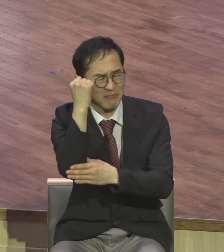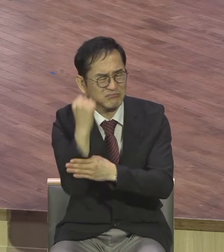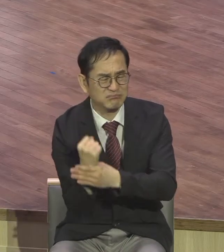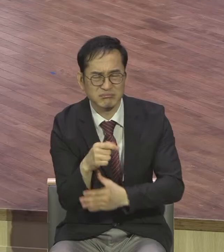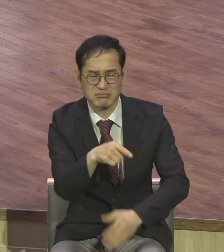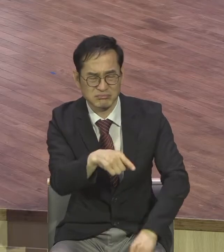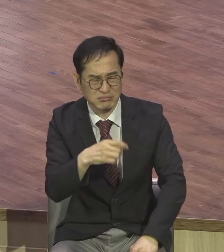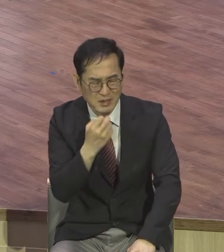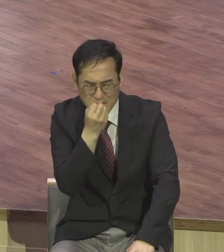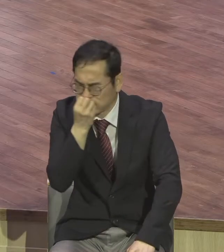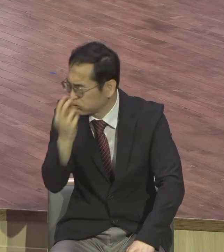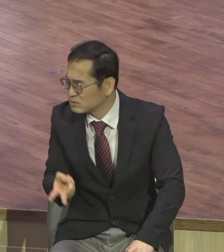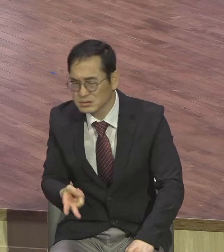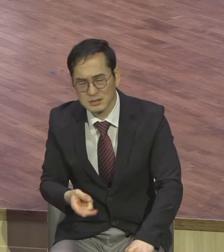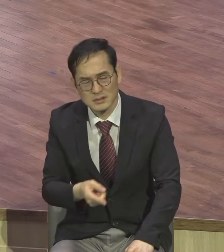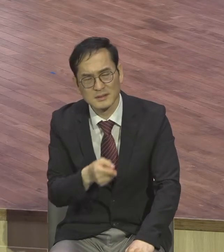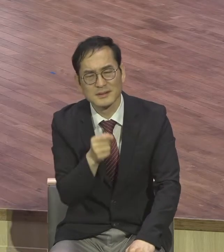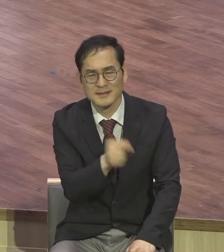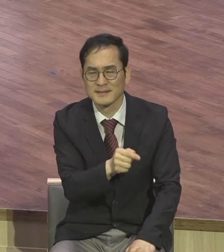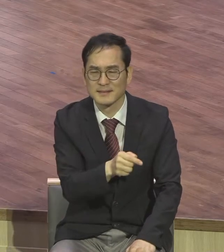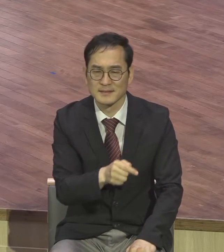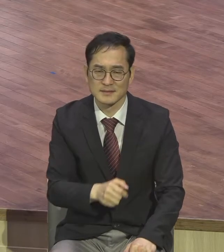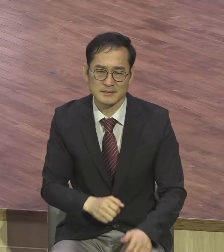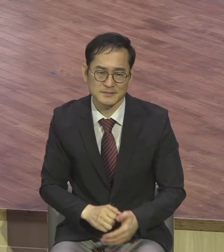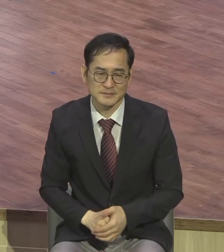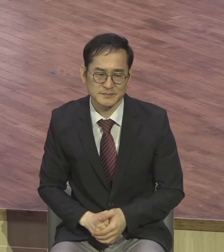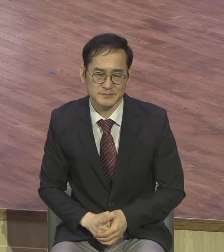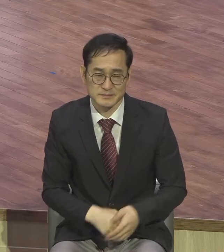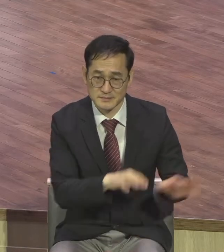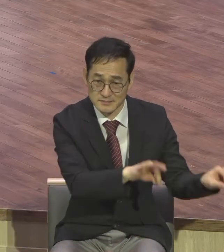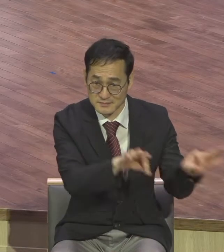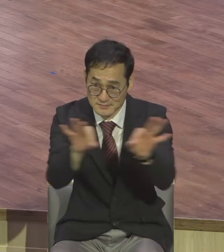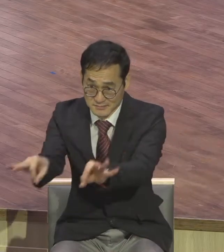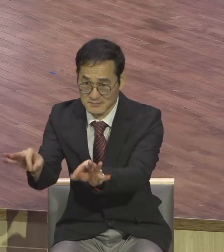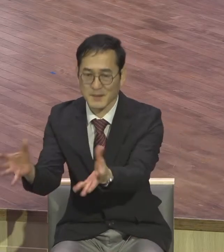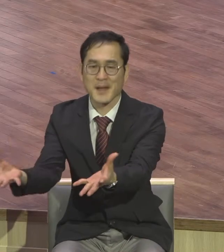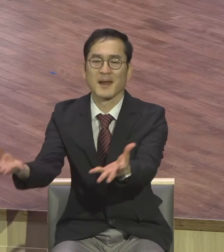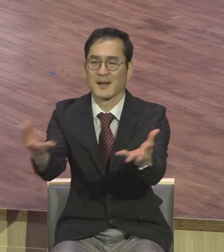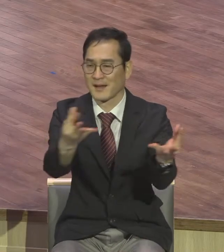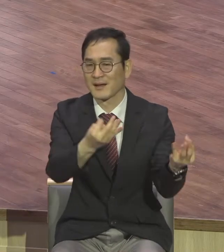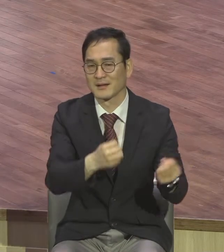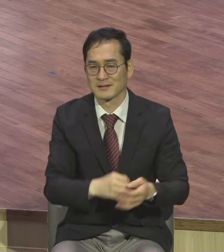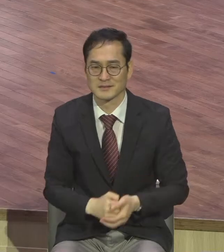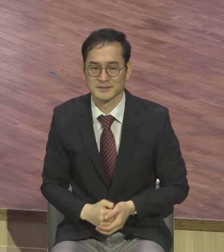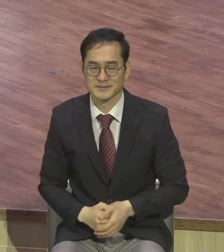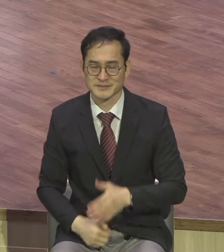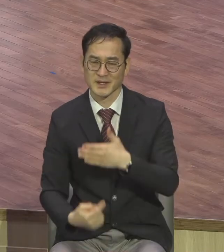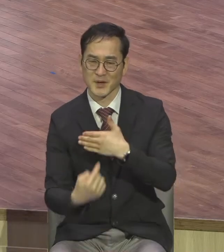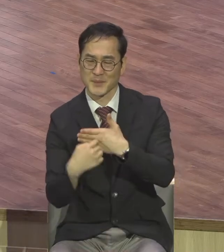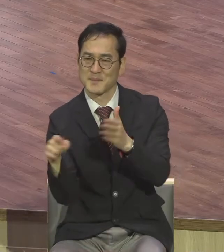껍데기 삶, 껍데기 신앙 많아요. 껍데기 끝으로는 대단하게 신앙 좋아 보이는데